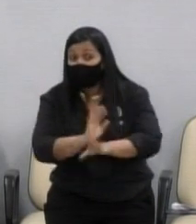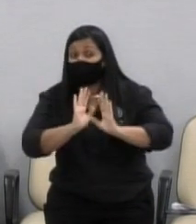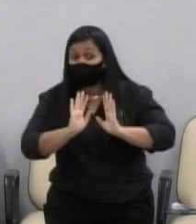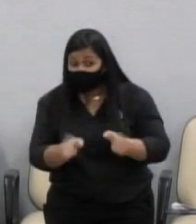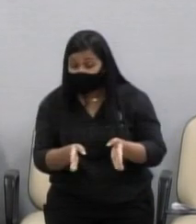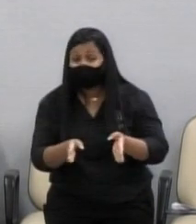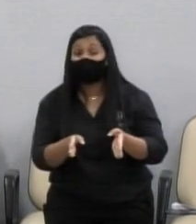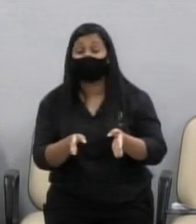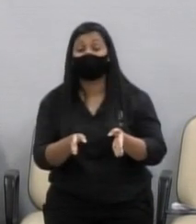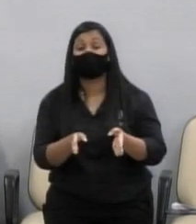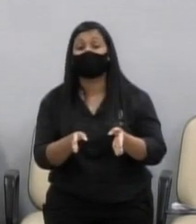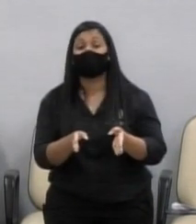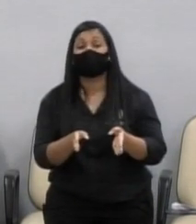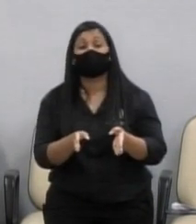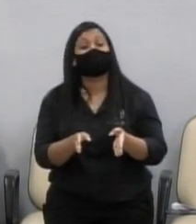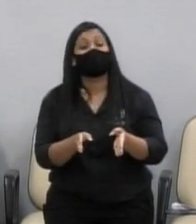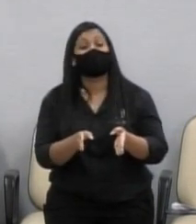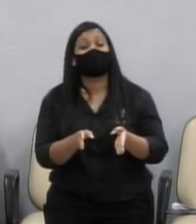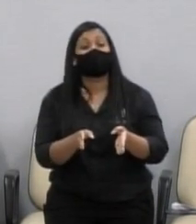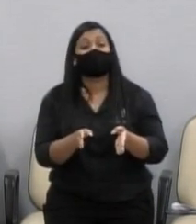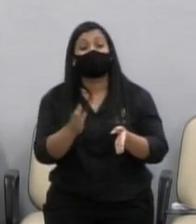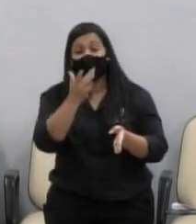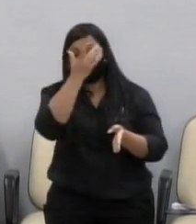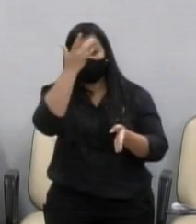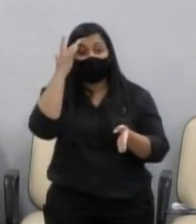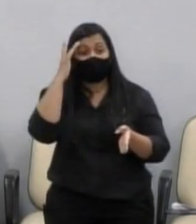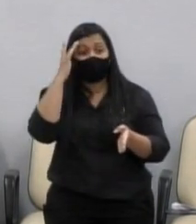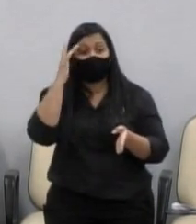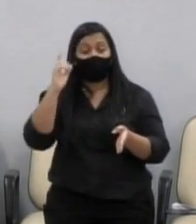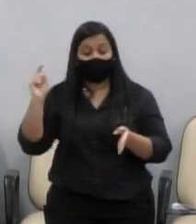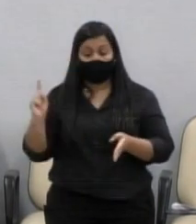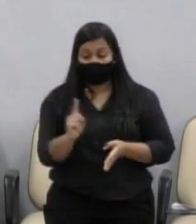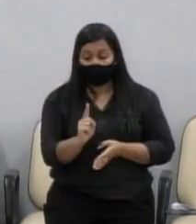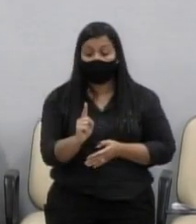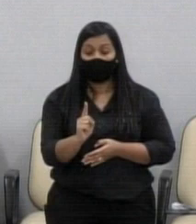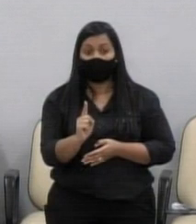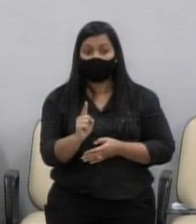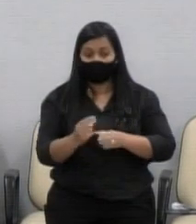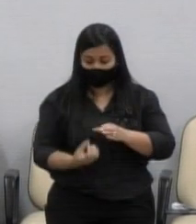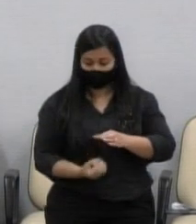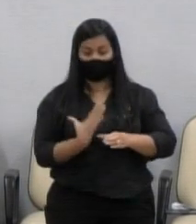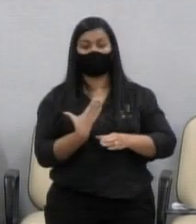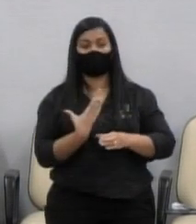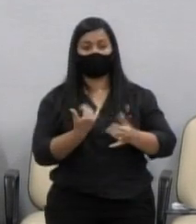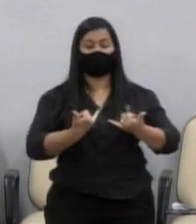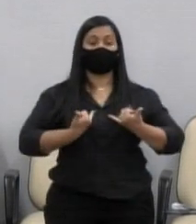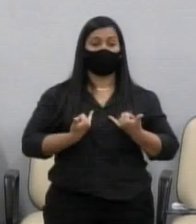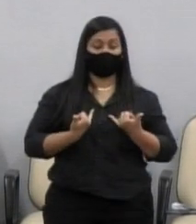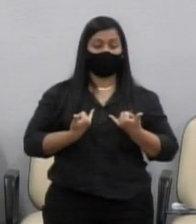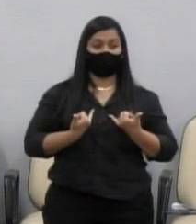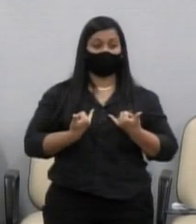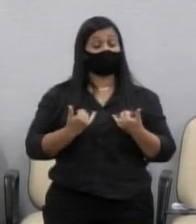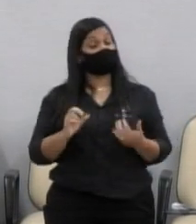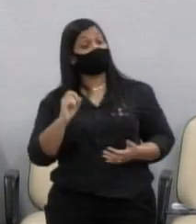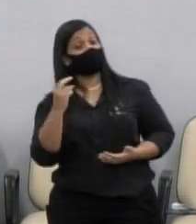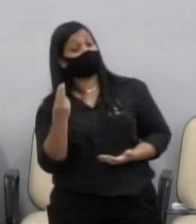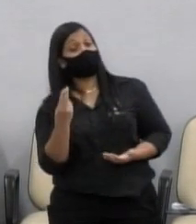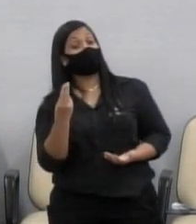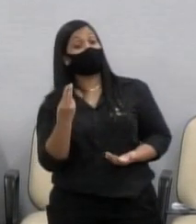40%, quem estiver no ponto, seja informado. Aí, ou seja,